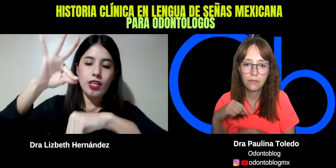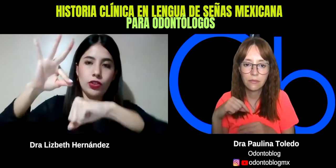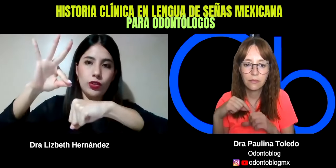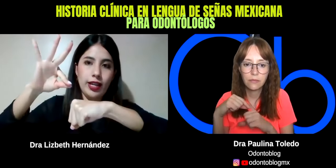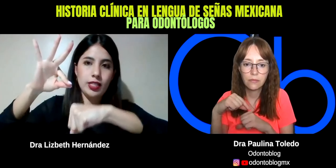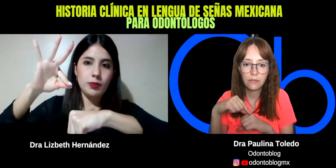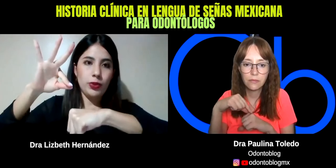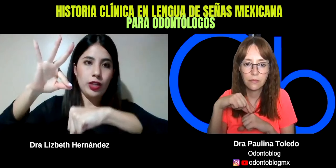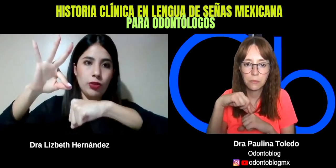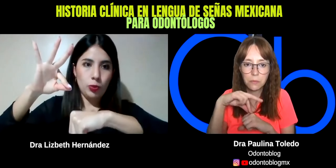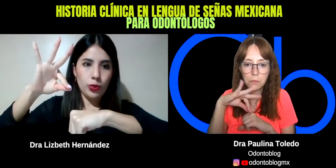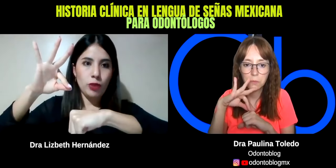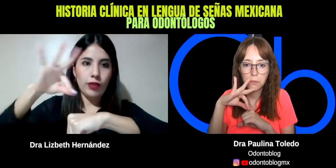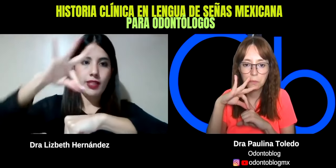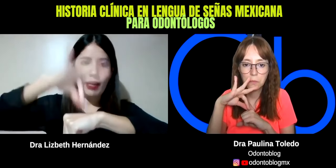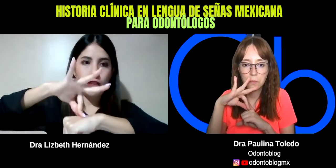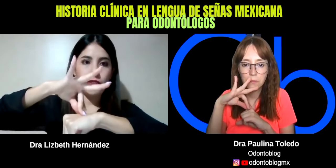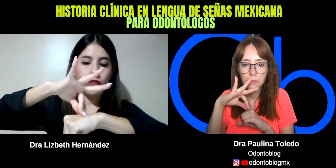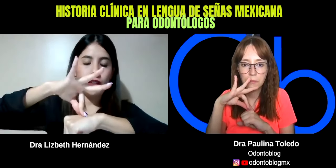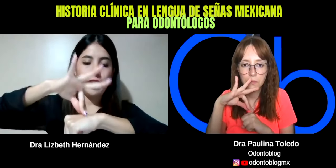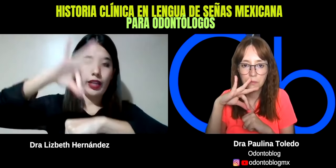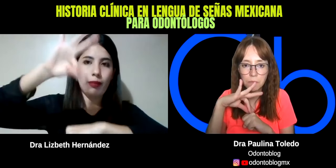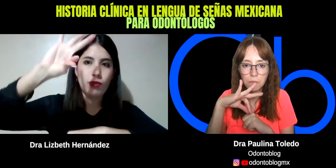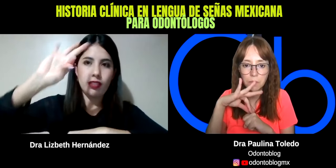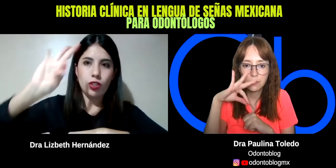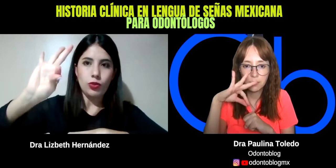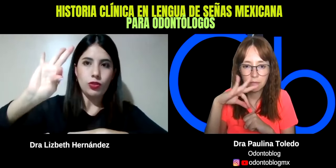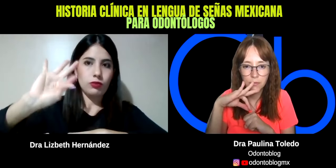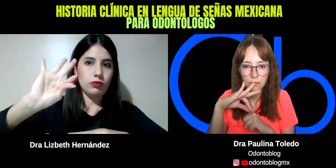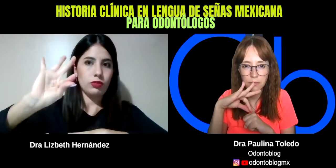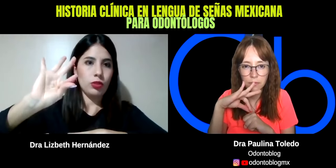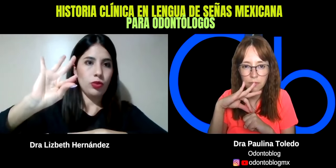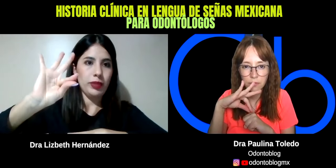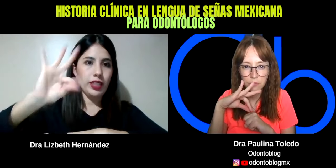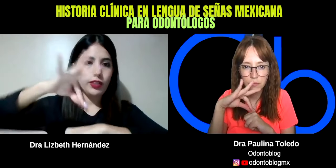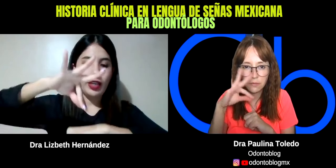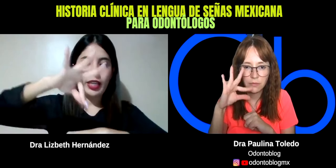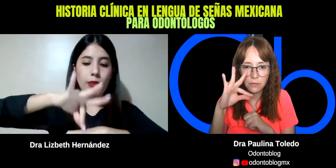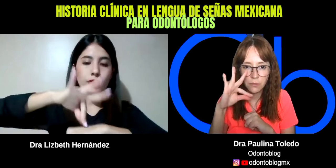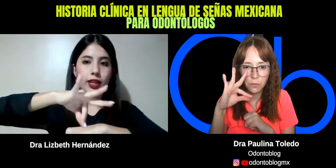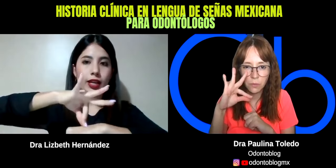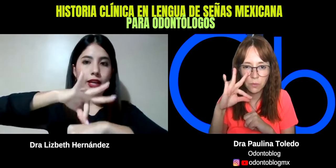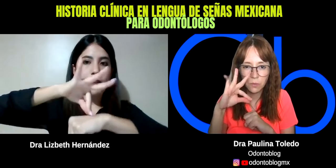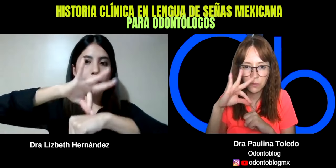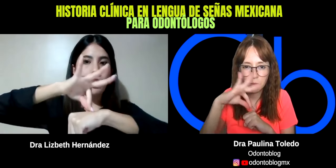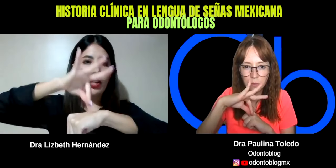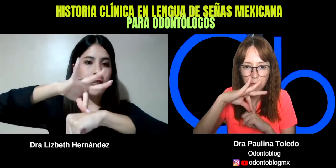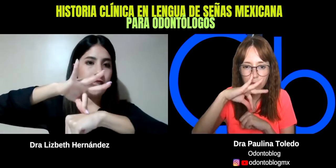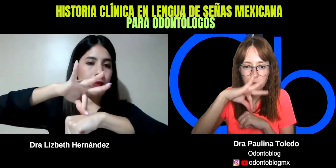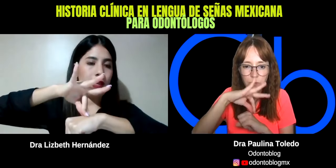doctora es poner nuestro puño mirando hacia abajo. Vamos a hacer como un piquito, ajá. Y vamos a ponerlo encima del